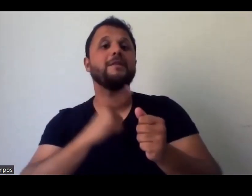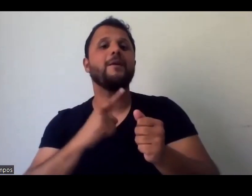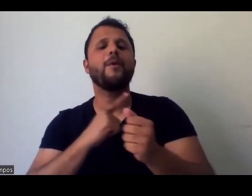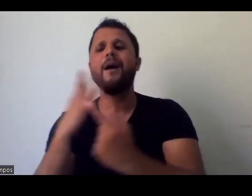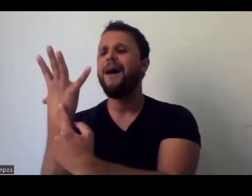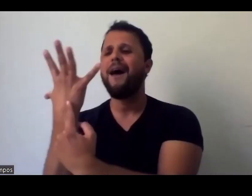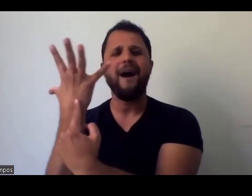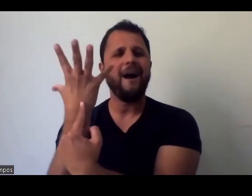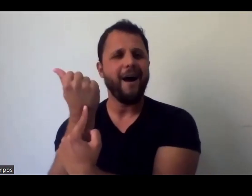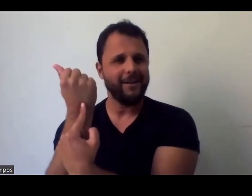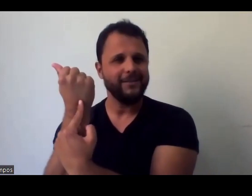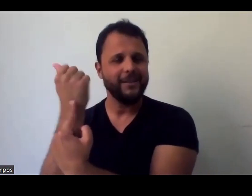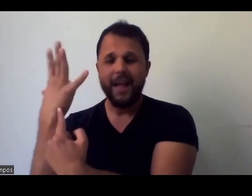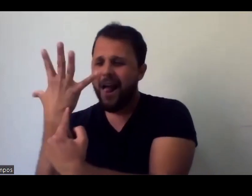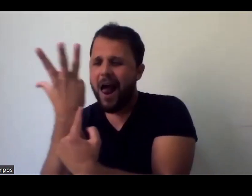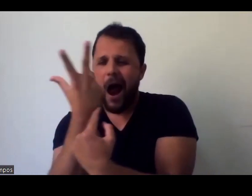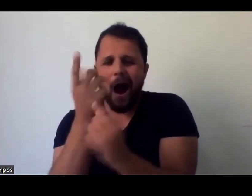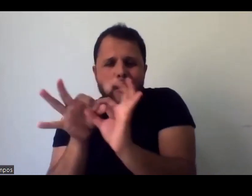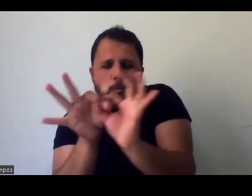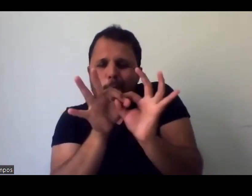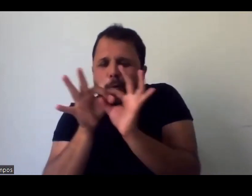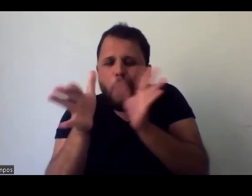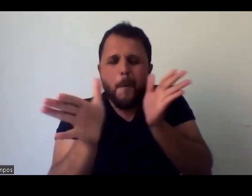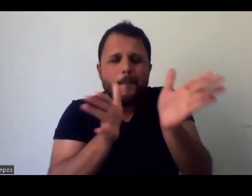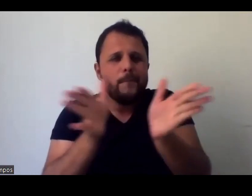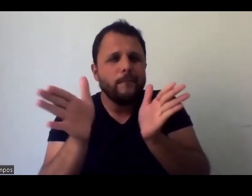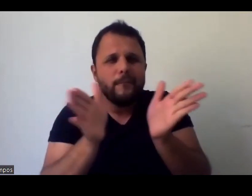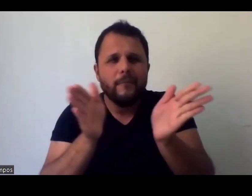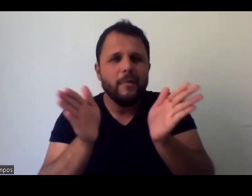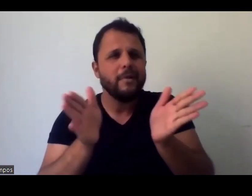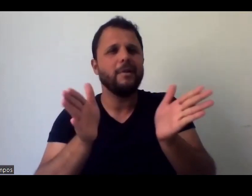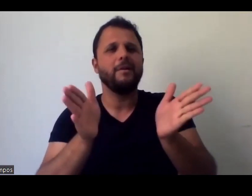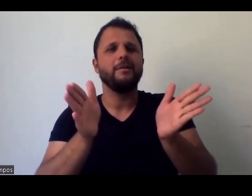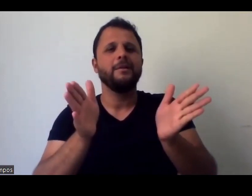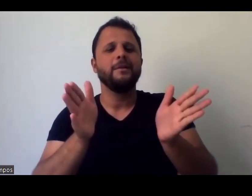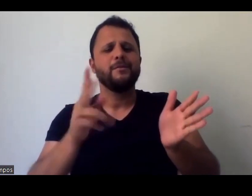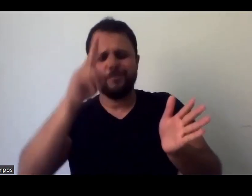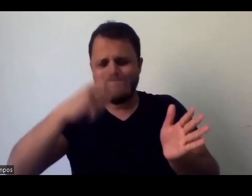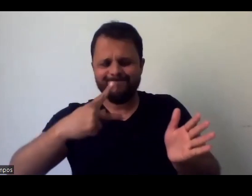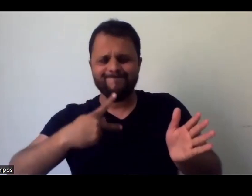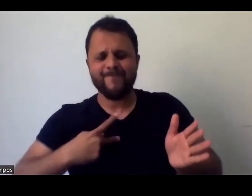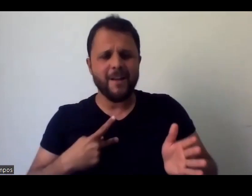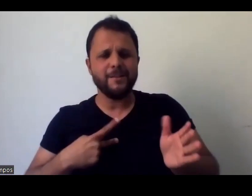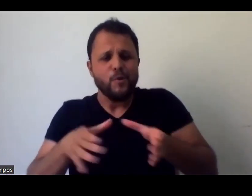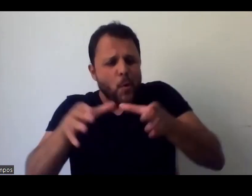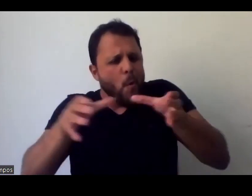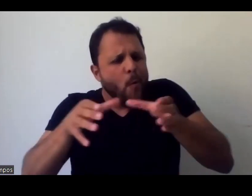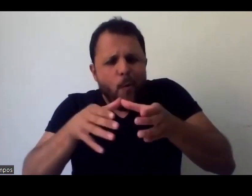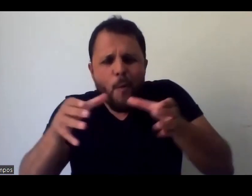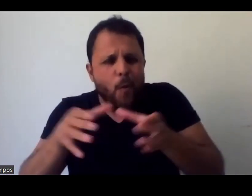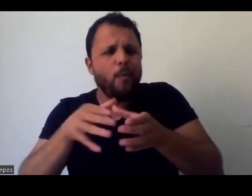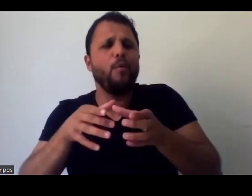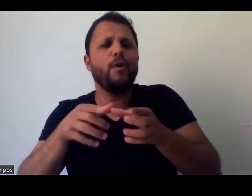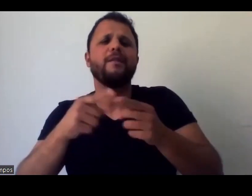a arte, e a arte com acessibilidade é uma ferramenta que nos leva à noção de alteridade, de coletividade e de